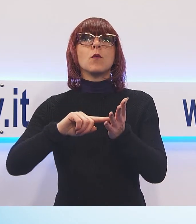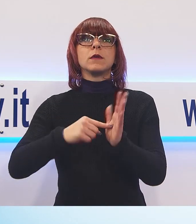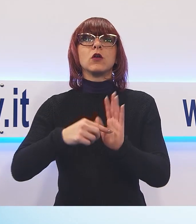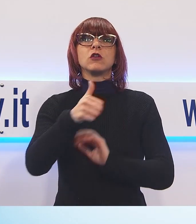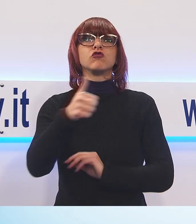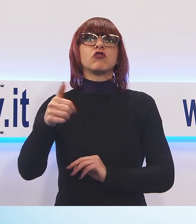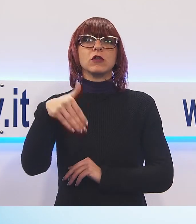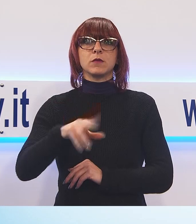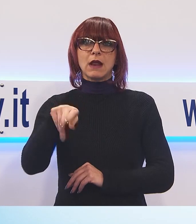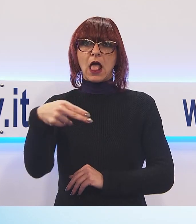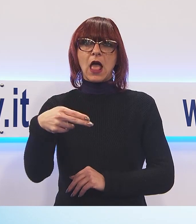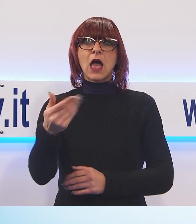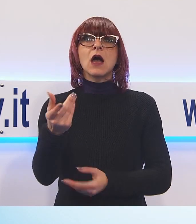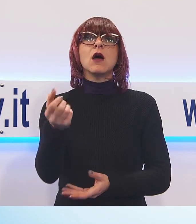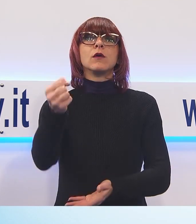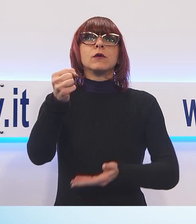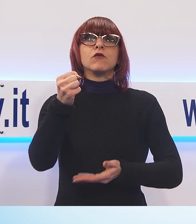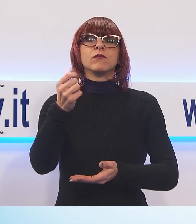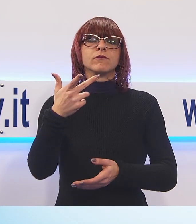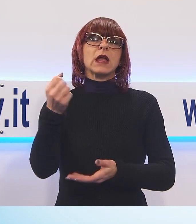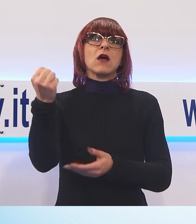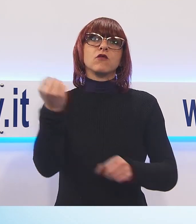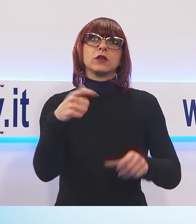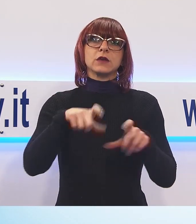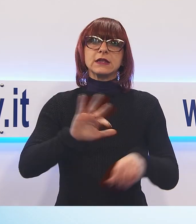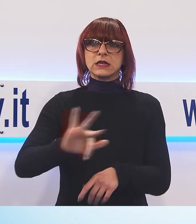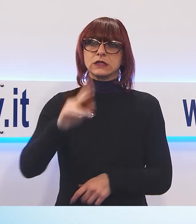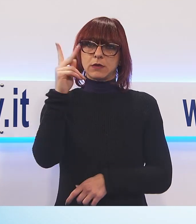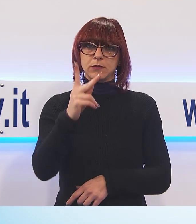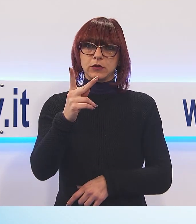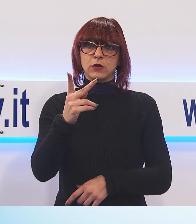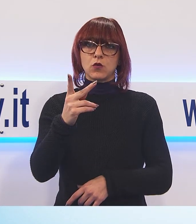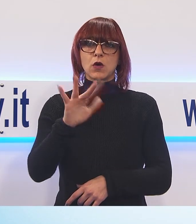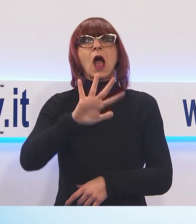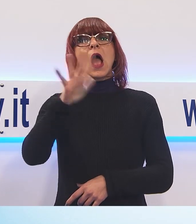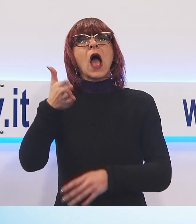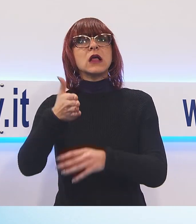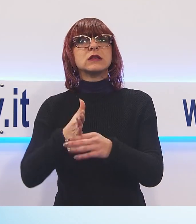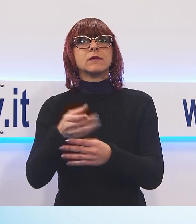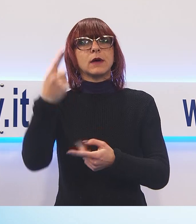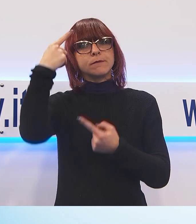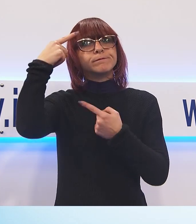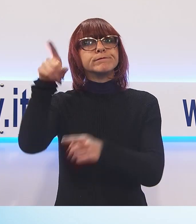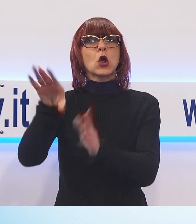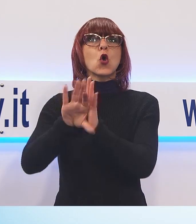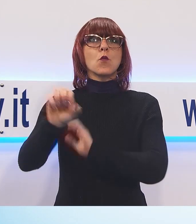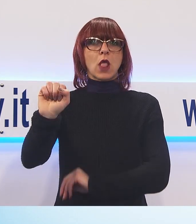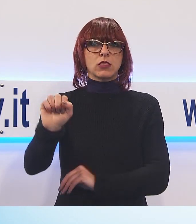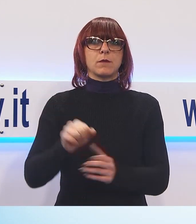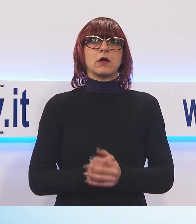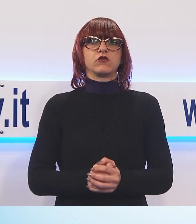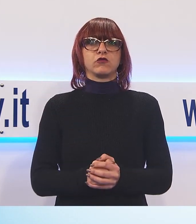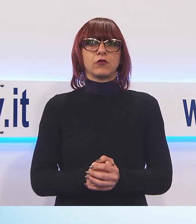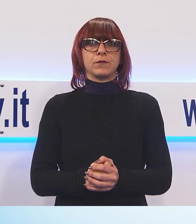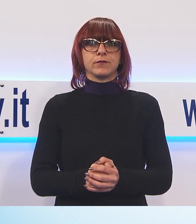fondazione Cassa di risparmio di Lucca. La parte restante sarà a carico del comune di Alto Pascio. La consegna dell'immobile è